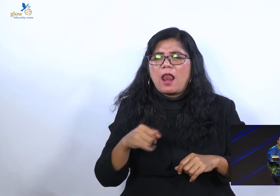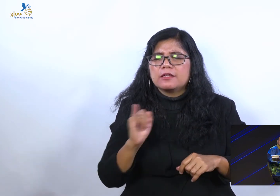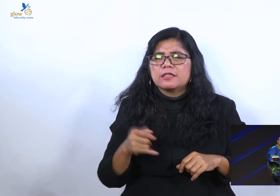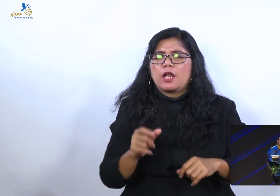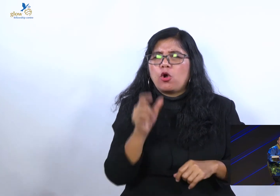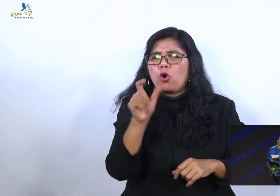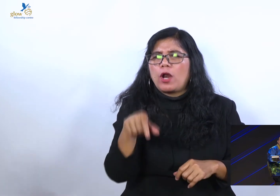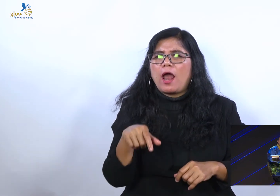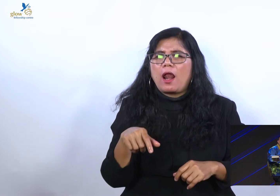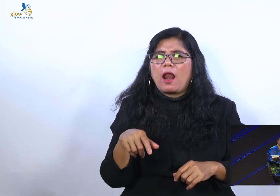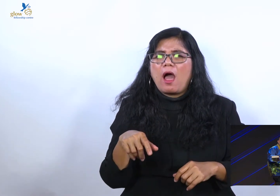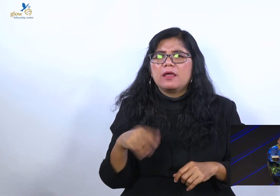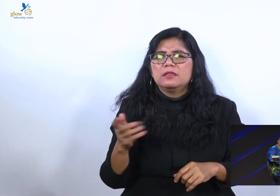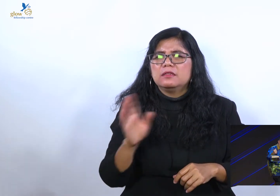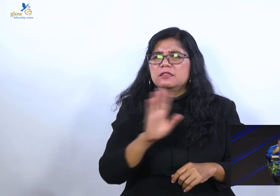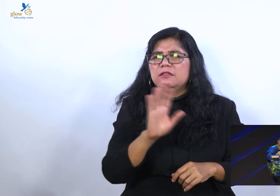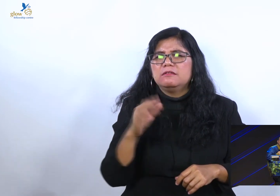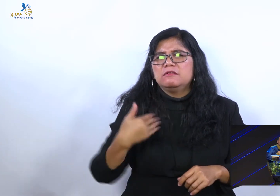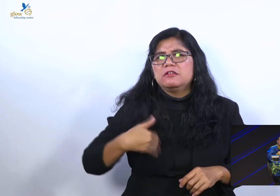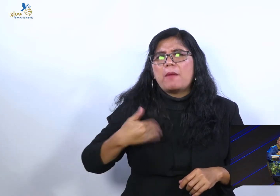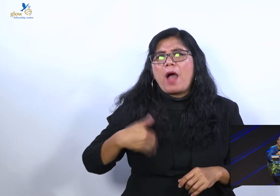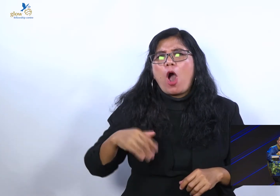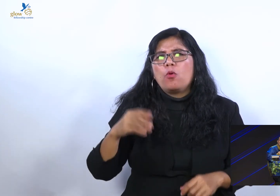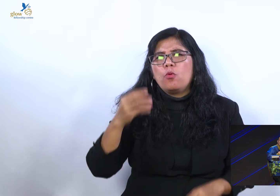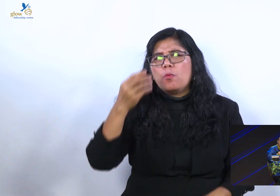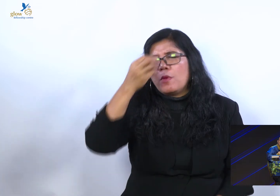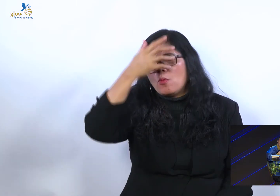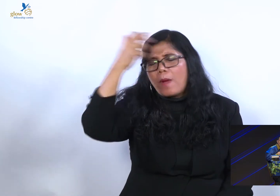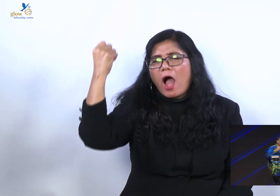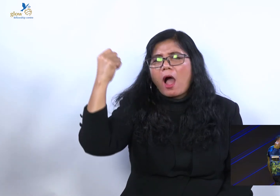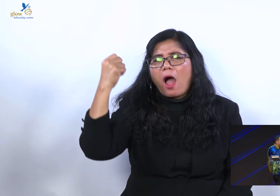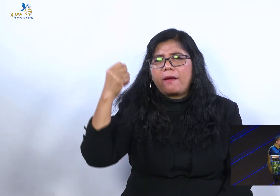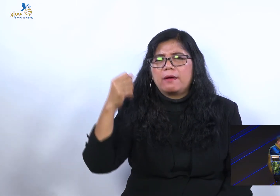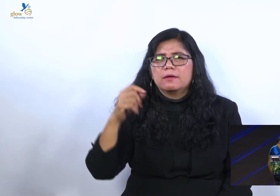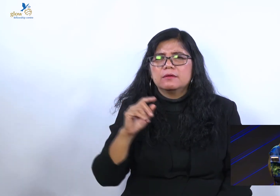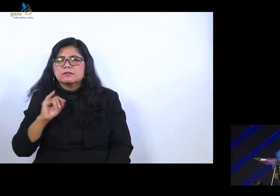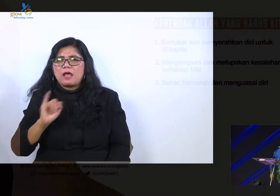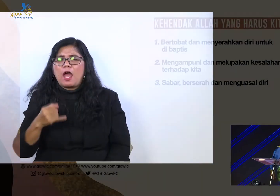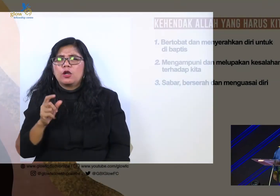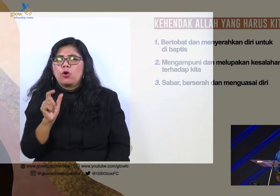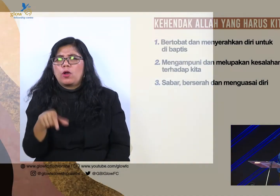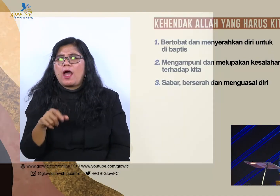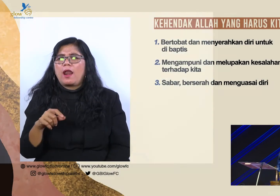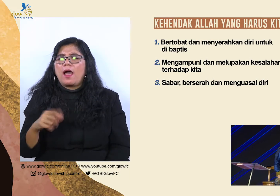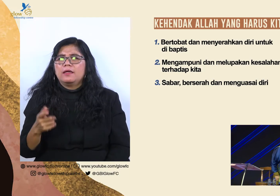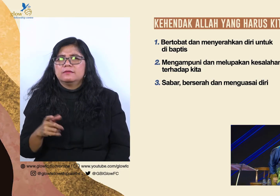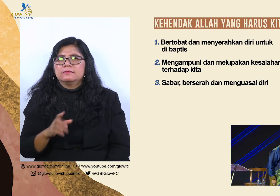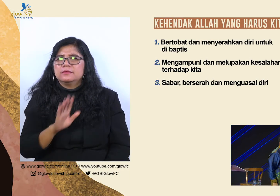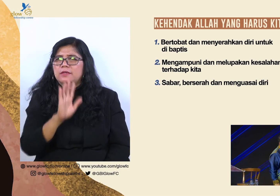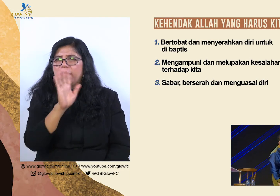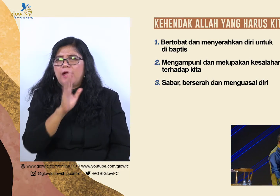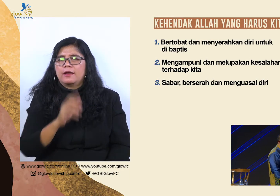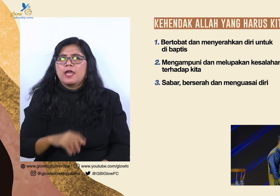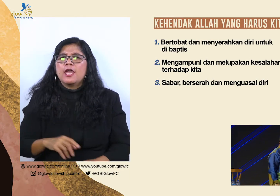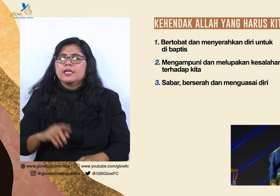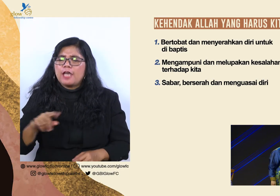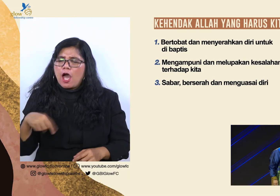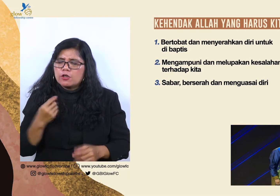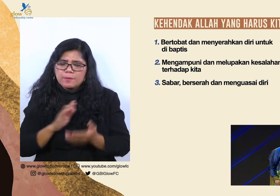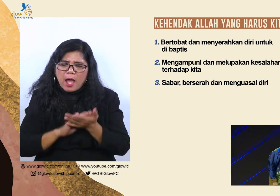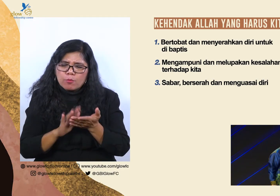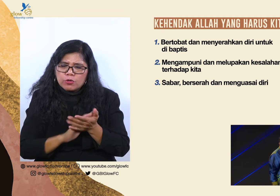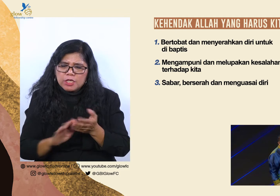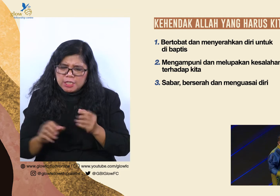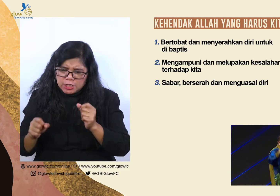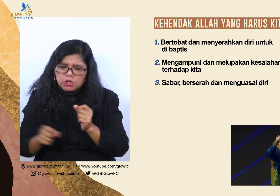melupakan segala kesalahan, karena dia didorong oleh kasih. Yang ketiga, apa? Melakukan kendak Allah.